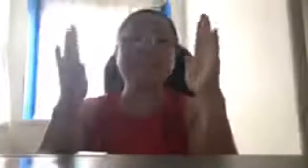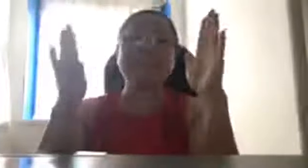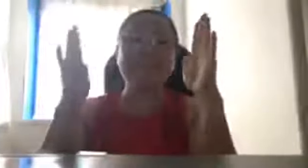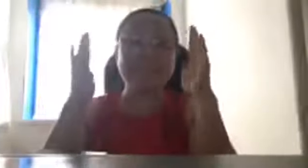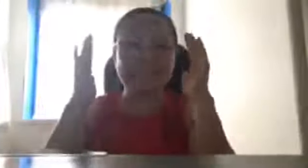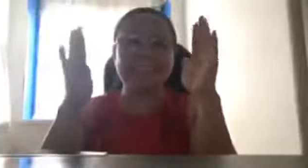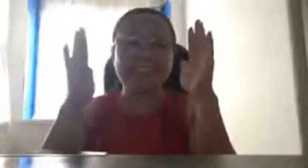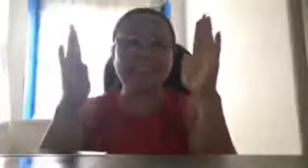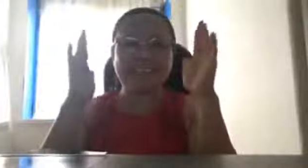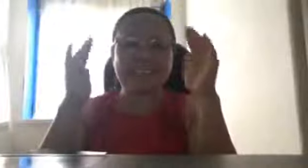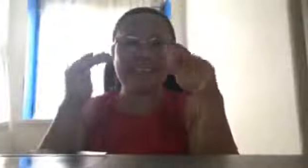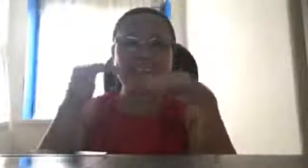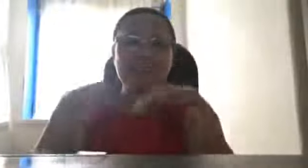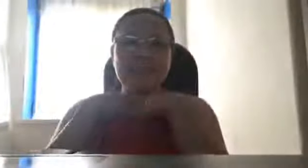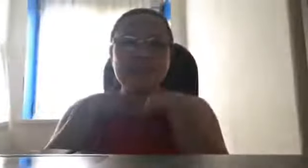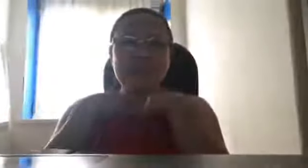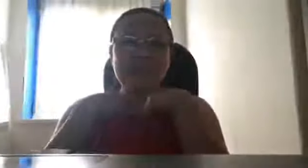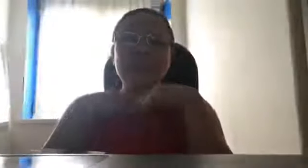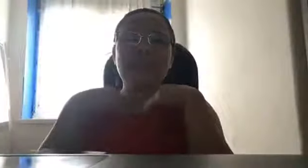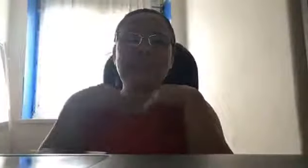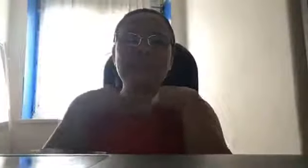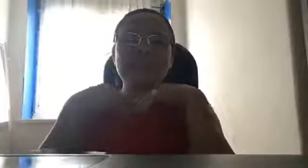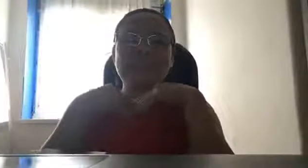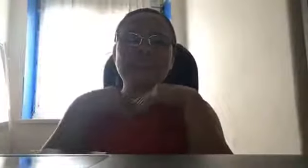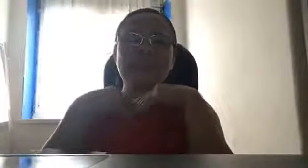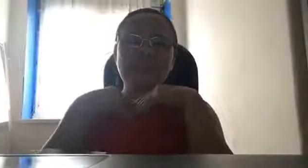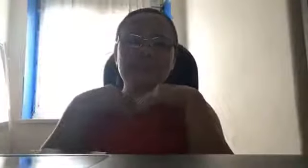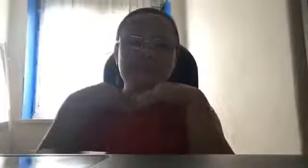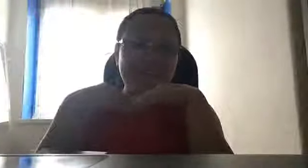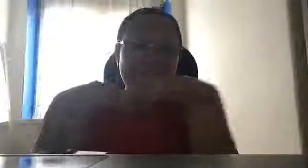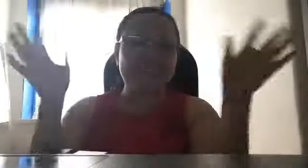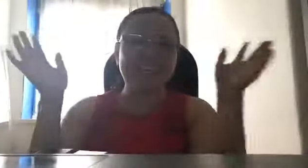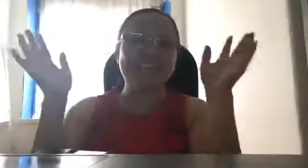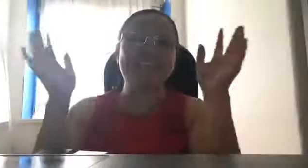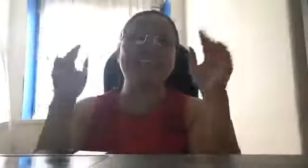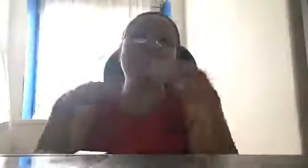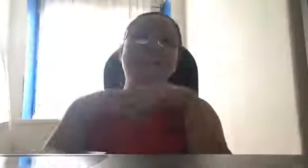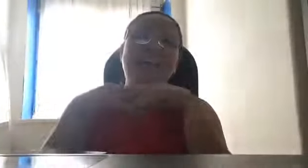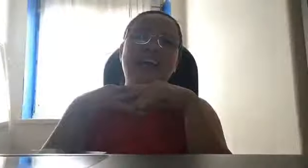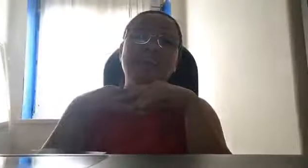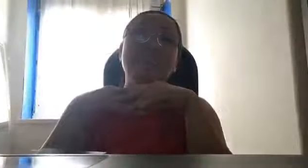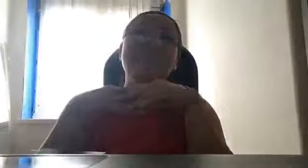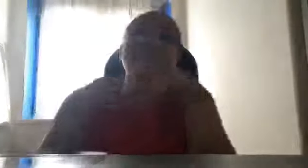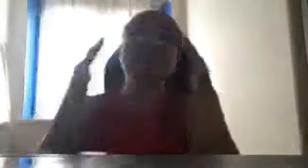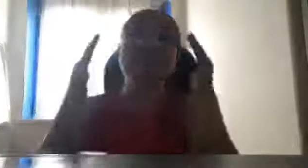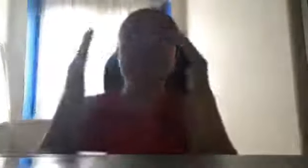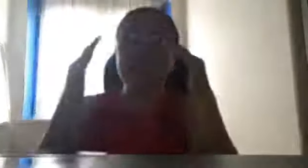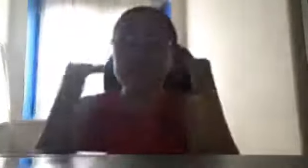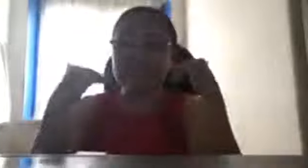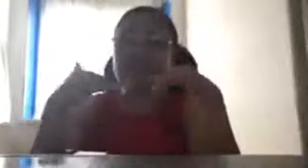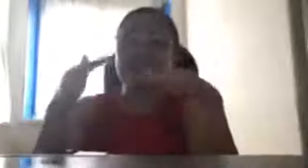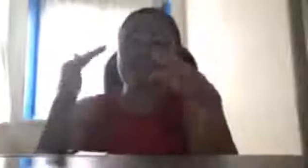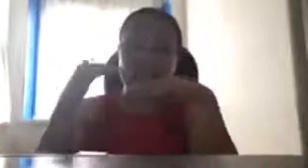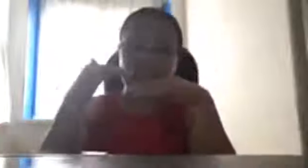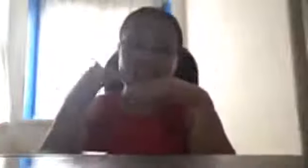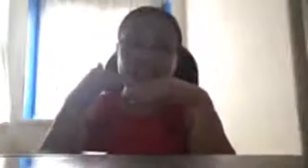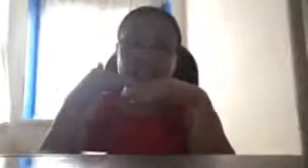literally katayin, pero yun laging sinasabi ko, nakatayin na yan sila lahat, but not literally katayin.